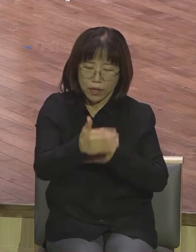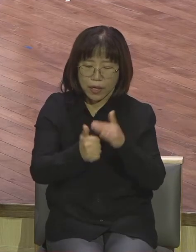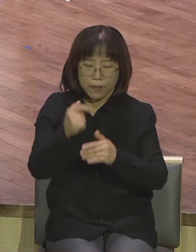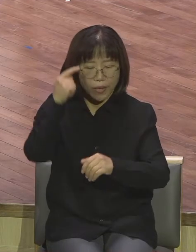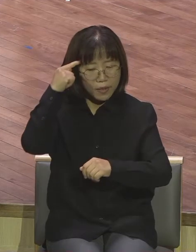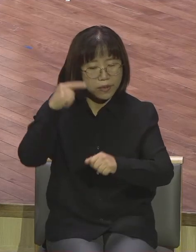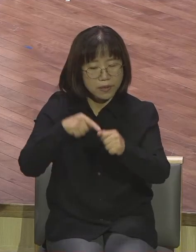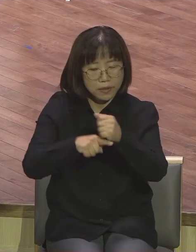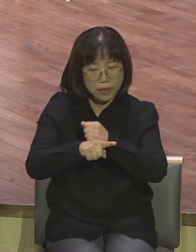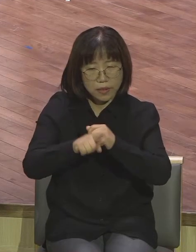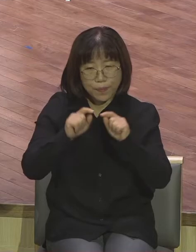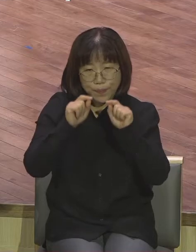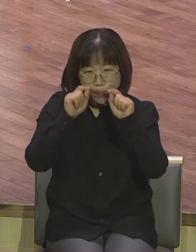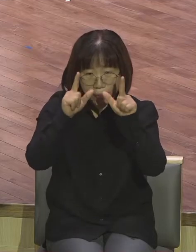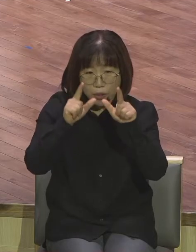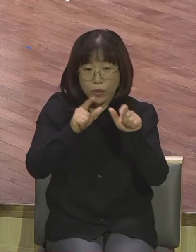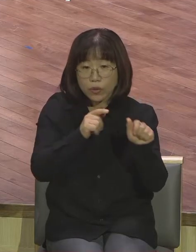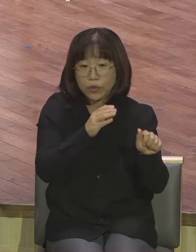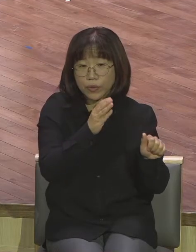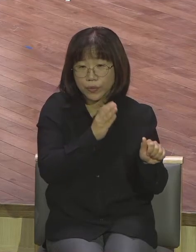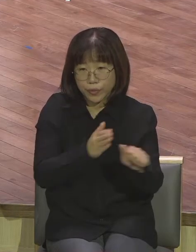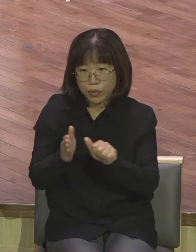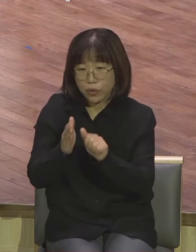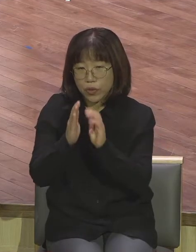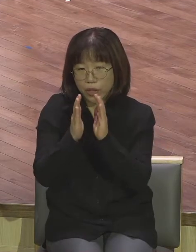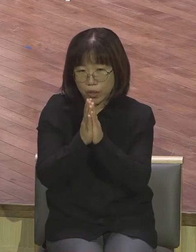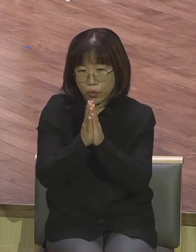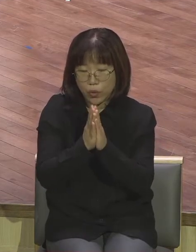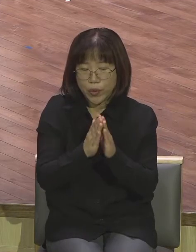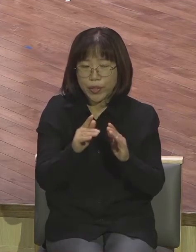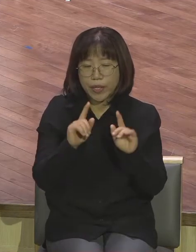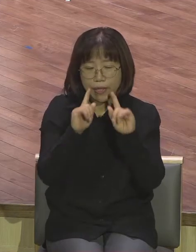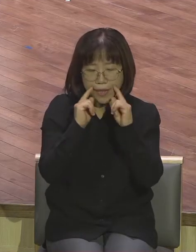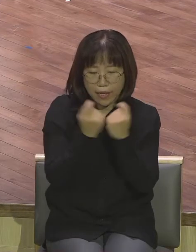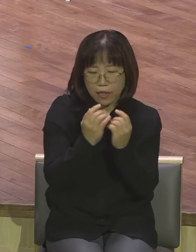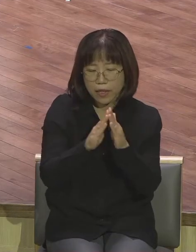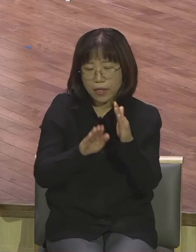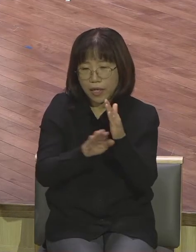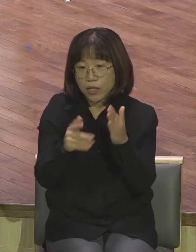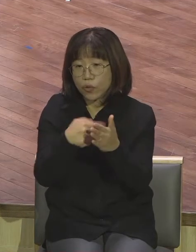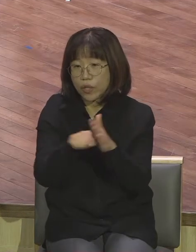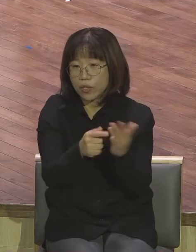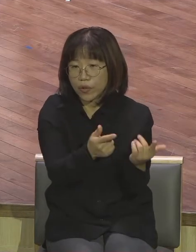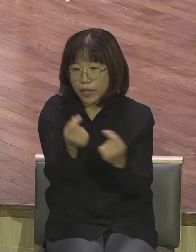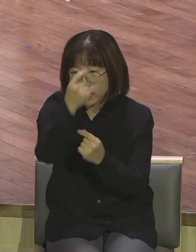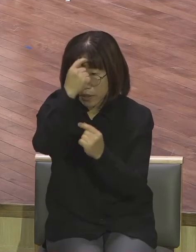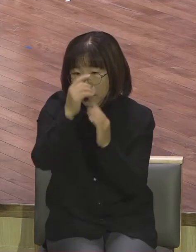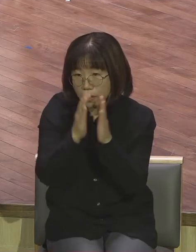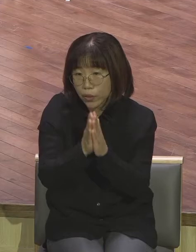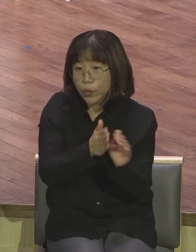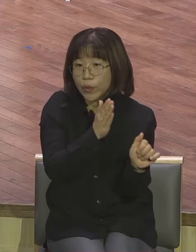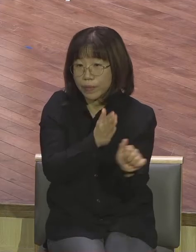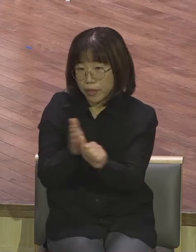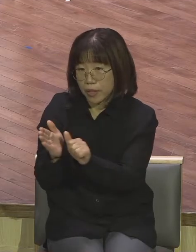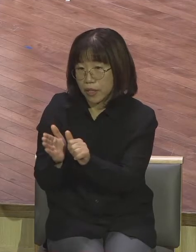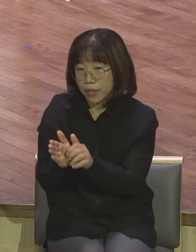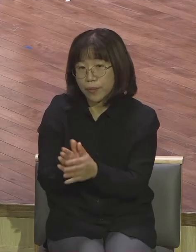누려지는 시간으로 역사해 달라고 우리 개인과 가정을 위해서 우리 함께 기도하도록 하겠습니다 하나님의 모든 감자와